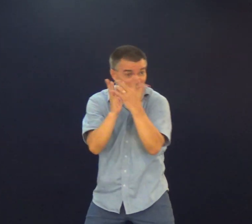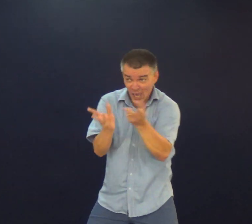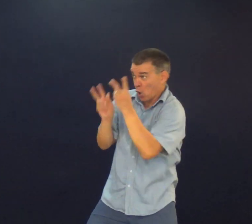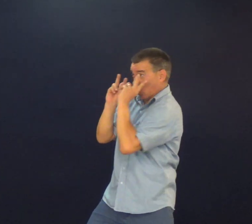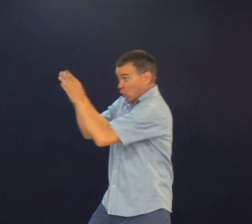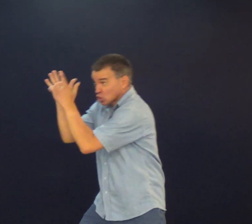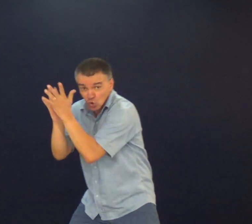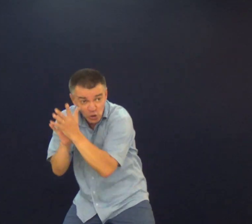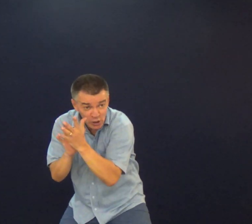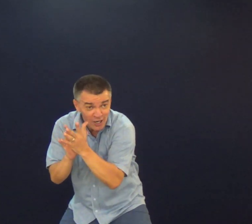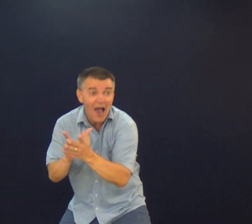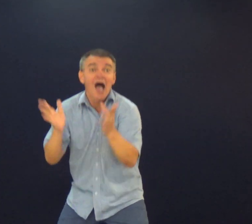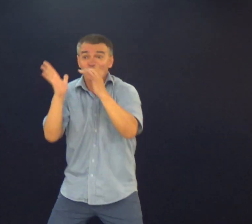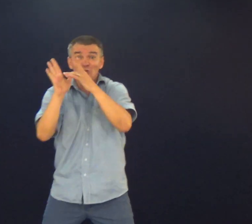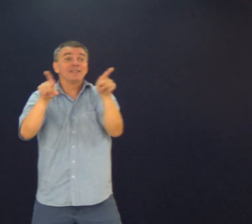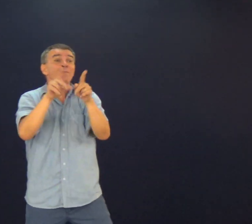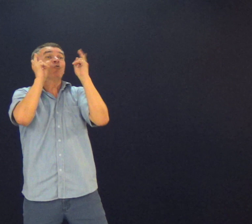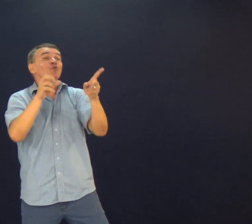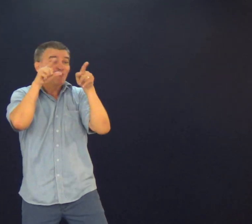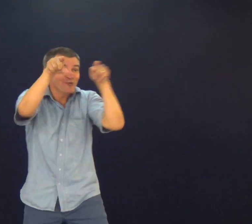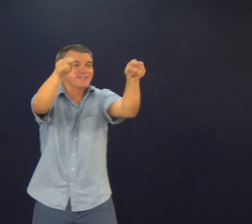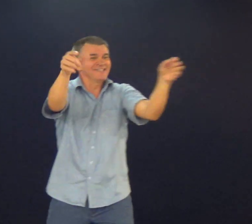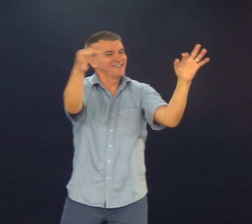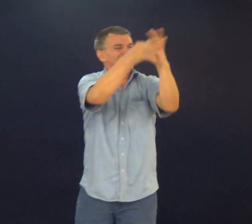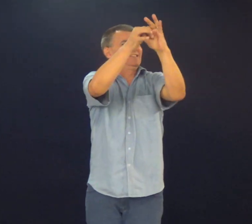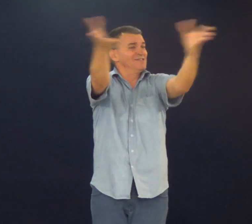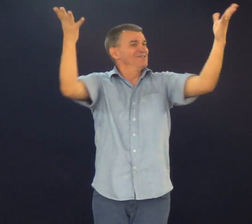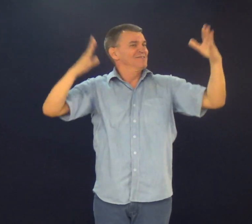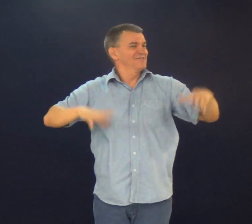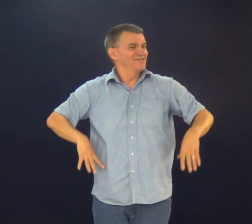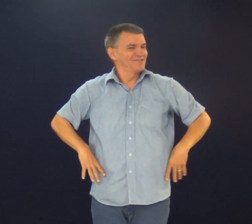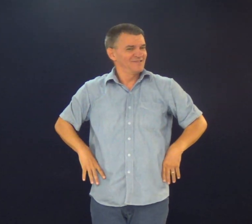Vocês querem Estar com Jesus? Jesus também Quer estar com vocês